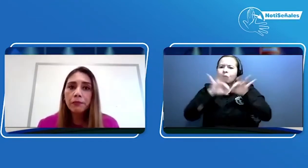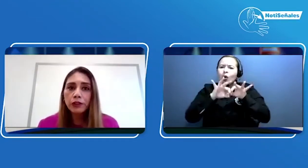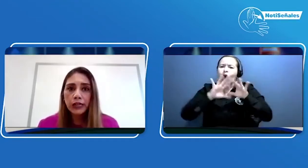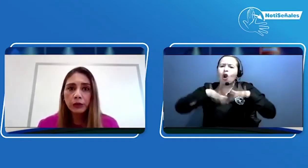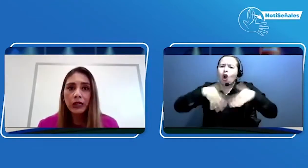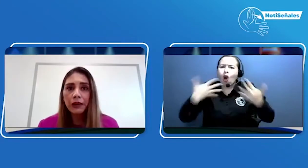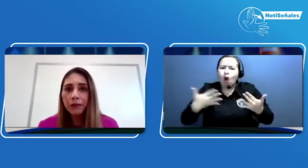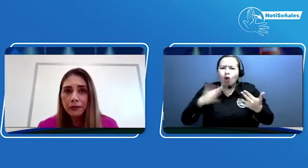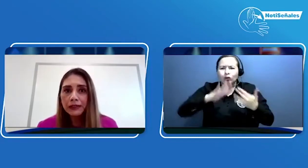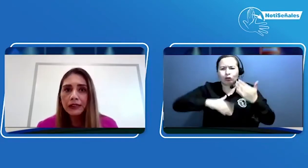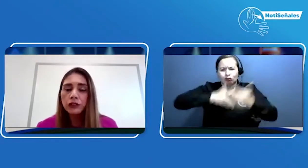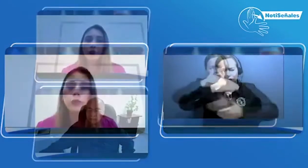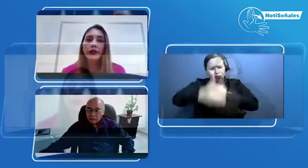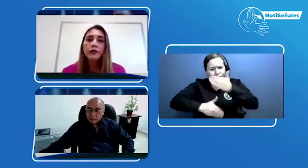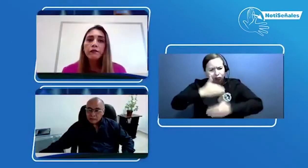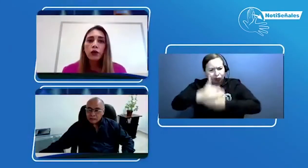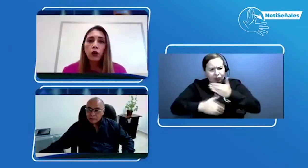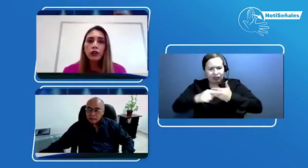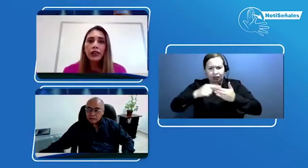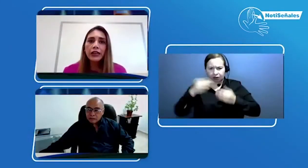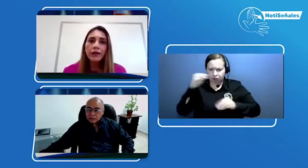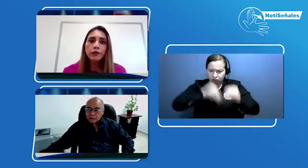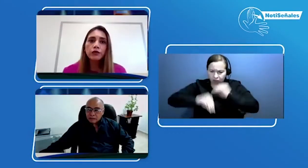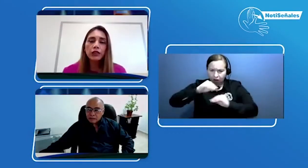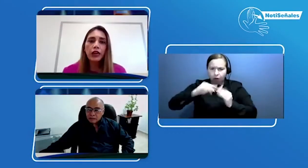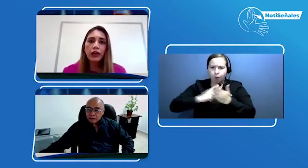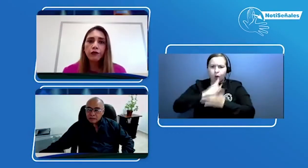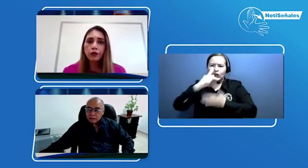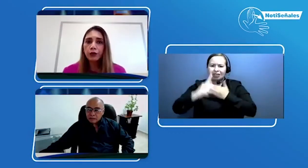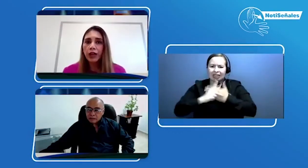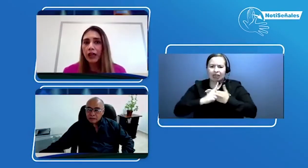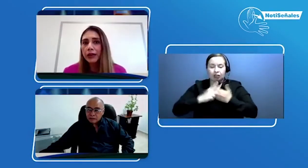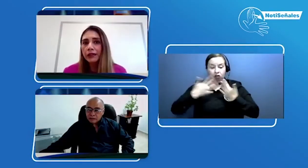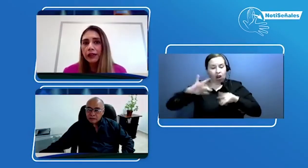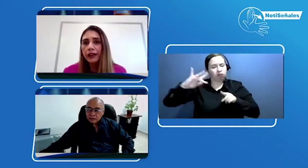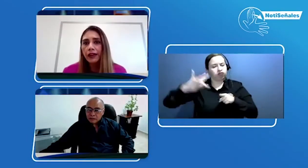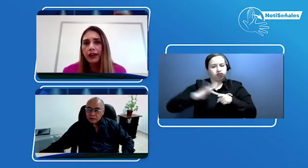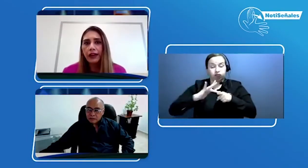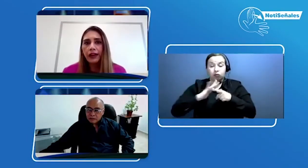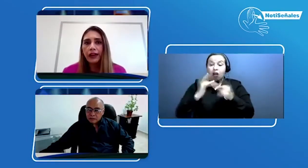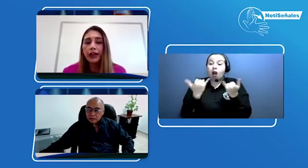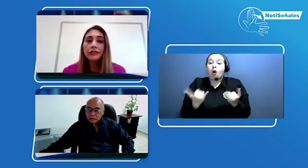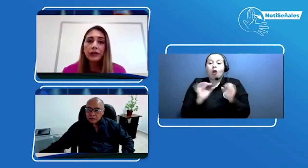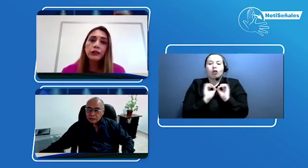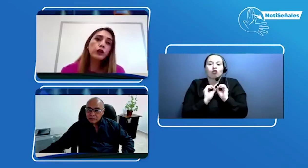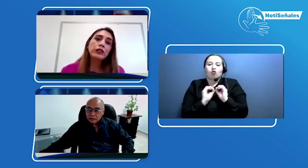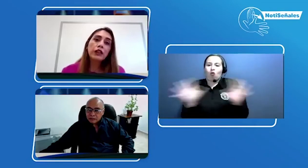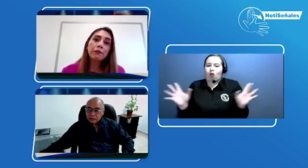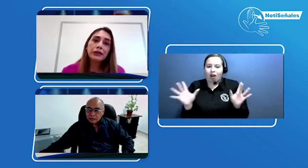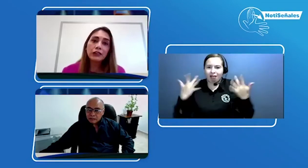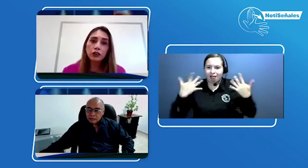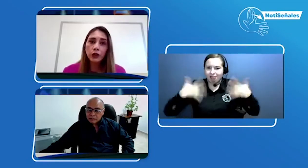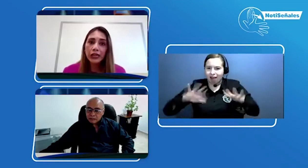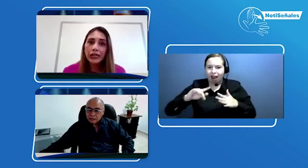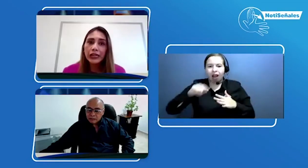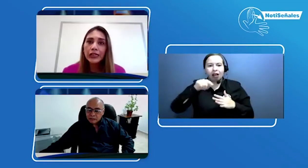proyecto y la implementación. Hoy tenemos, afortunadamente, el servicio de interpretación en línea